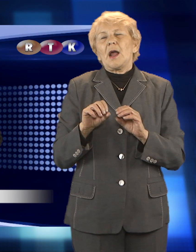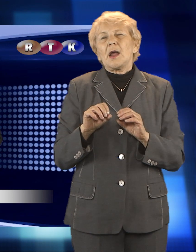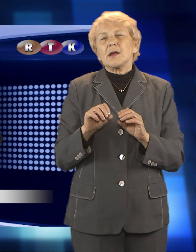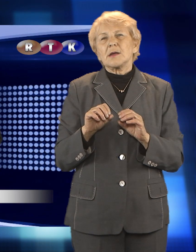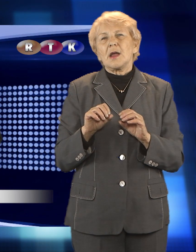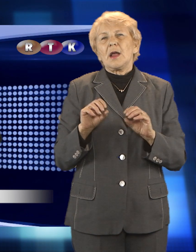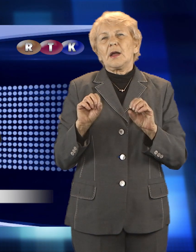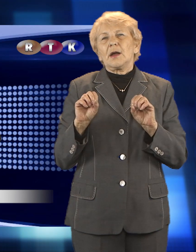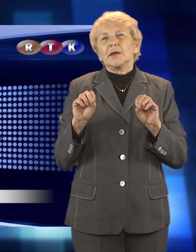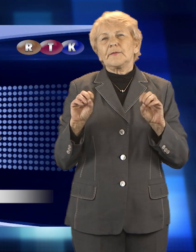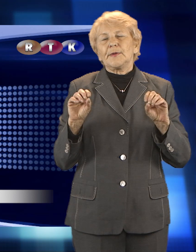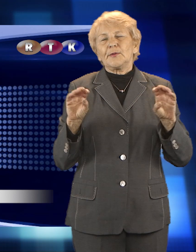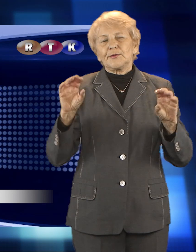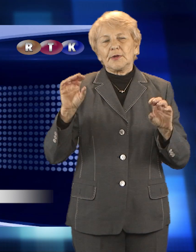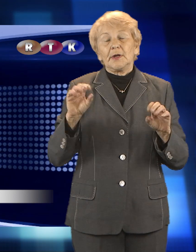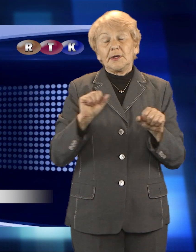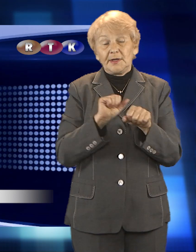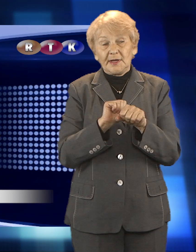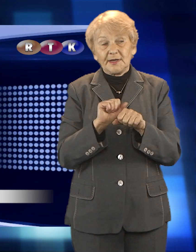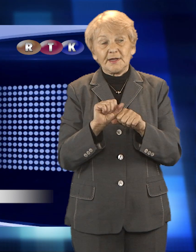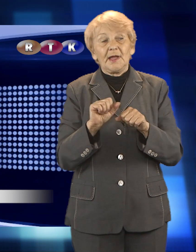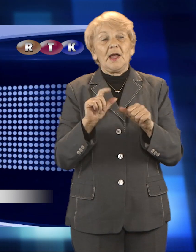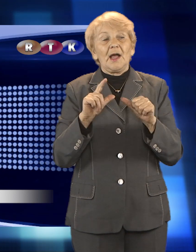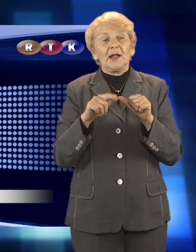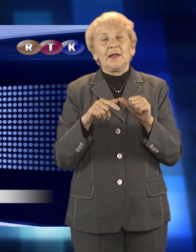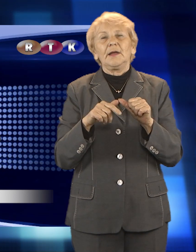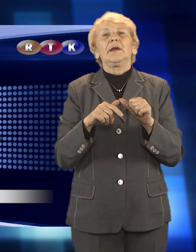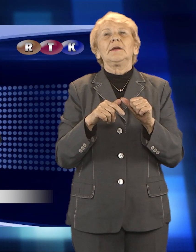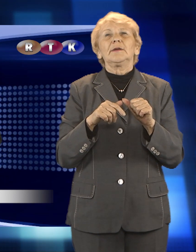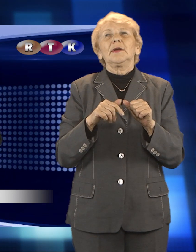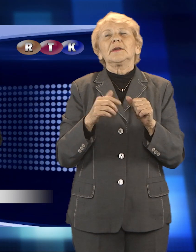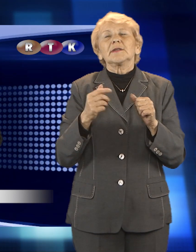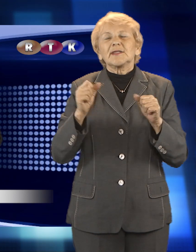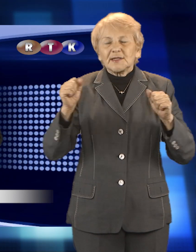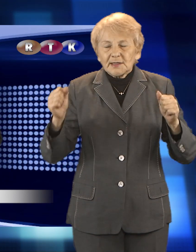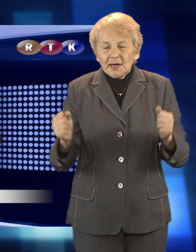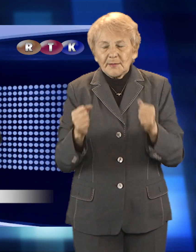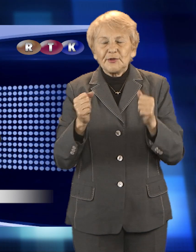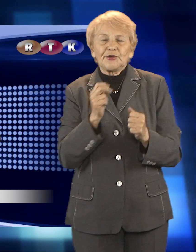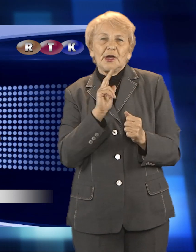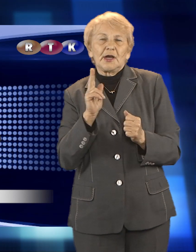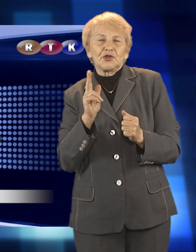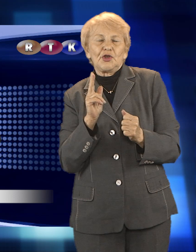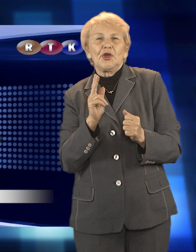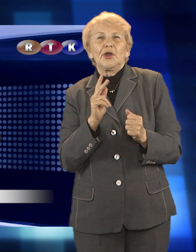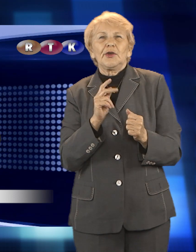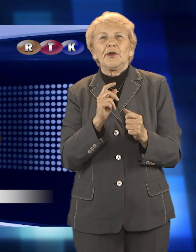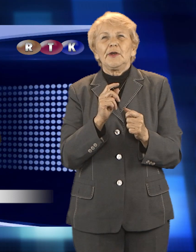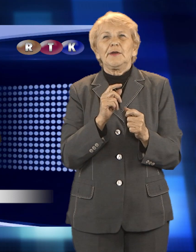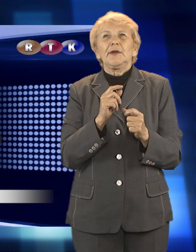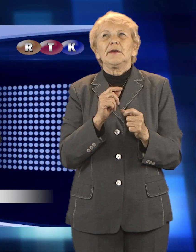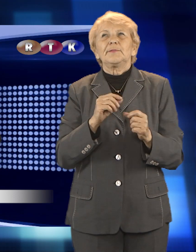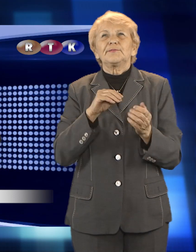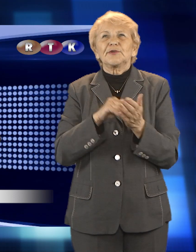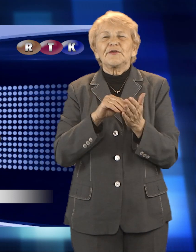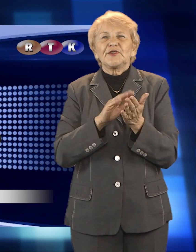Pandemia trwa, ale wszyscy musimy jakoś się w niej odnaleźć i po prostu funkcjonować. Podobnie jest w przedsiębiorstwach i